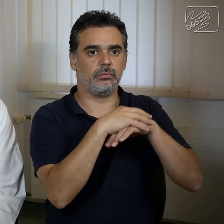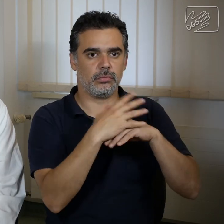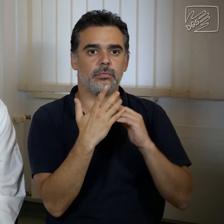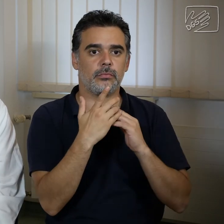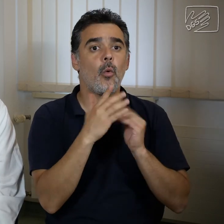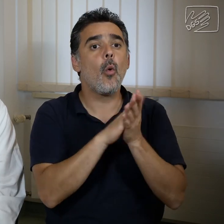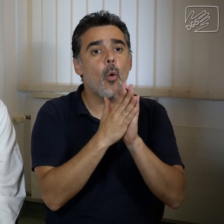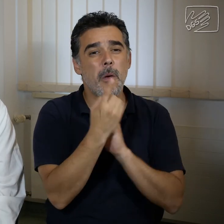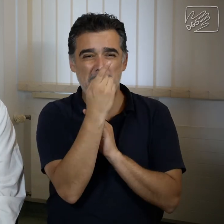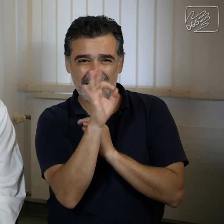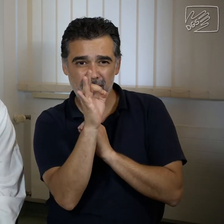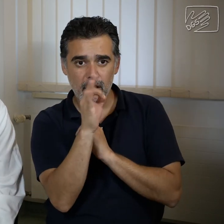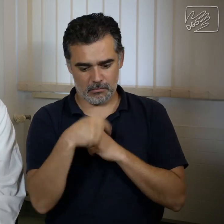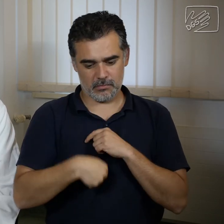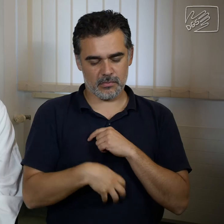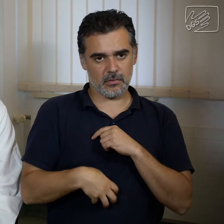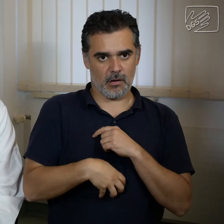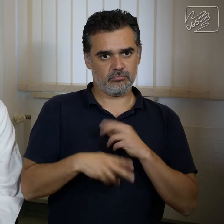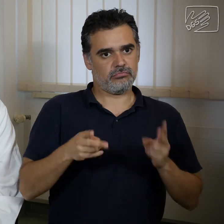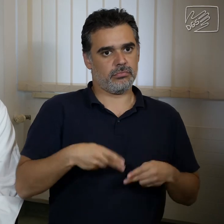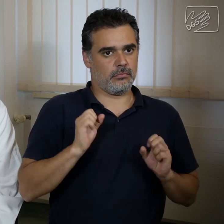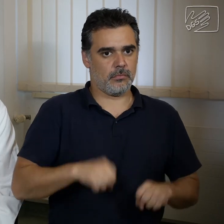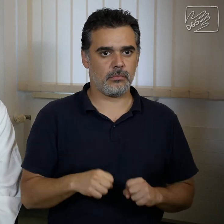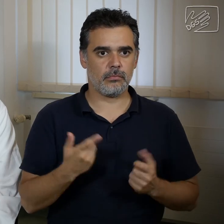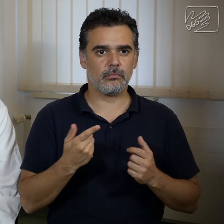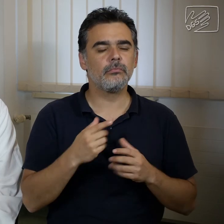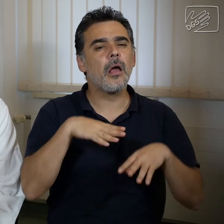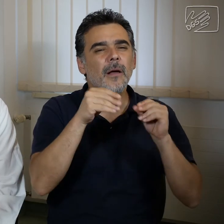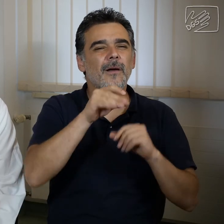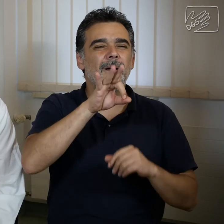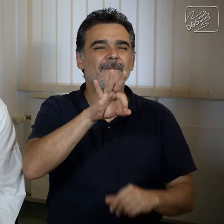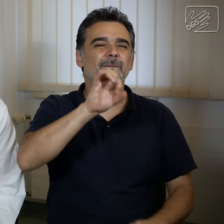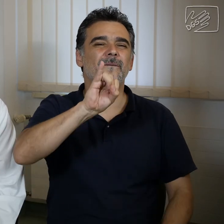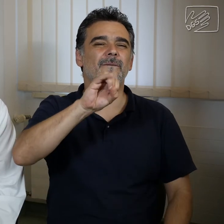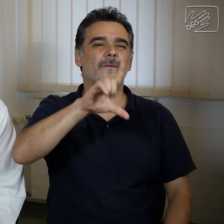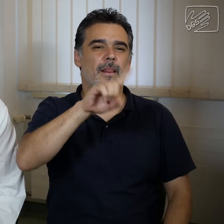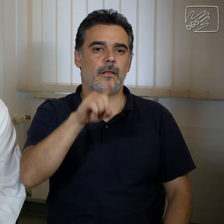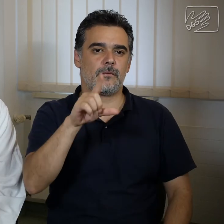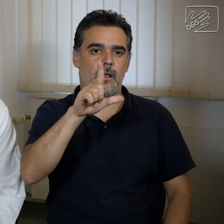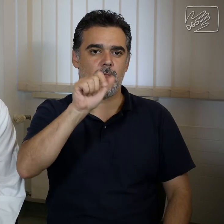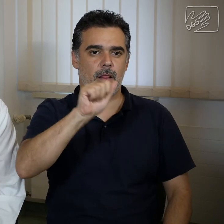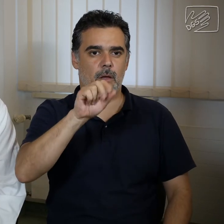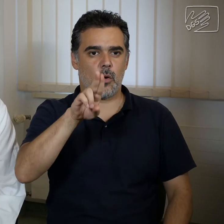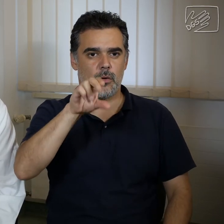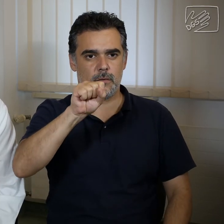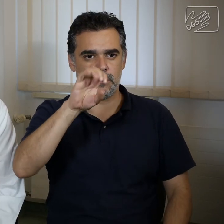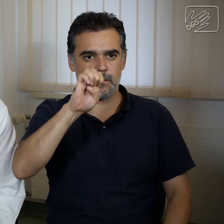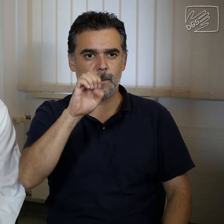Darm aufhalten können. Fangen wir an mit den Filzläusen. Die Filzläuse sind kleine Tierchen, die lieben die Schamhaare,